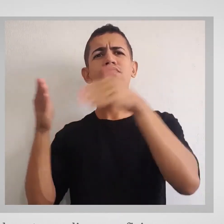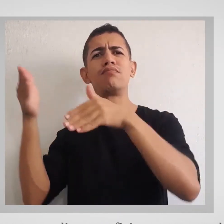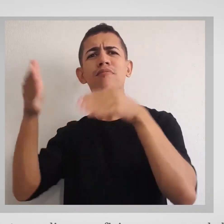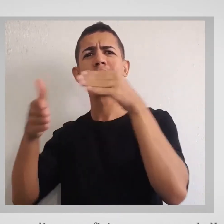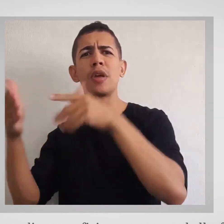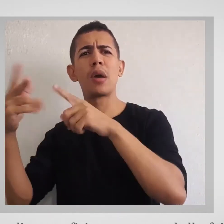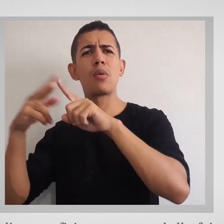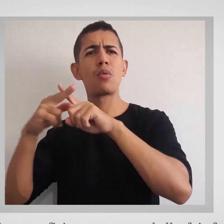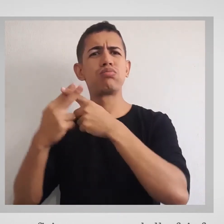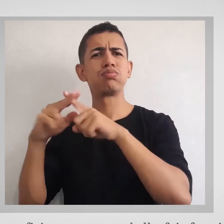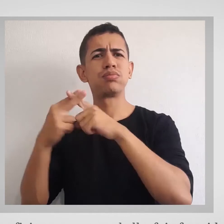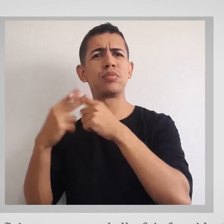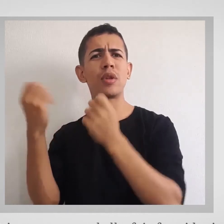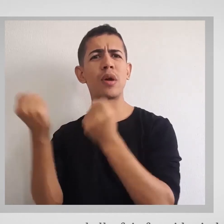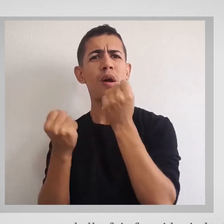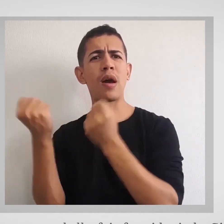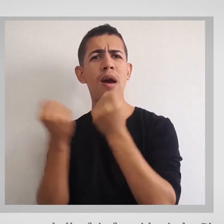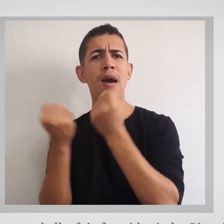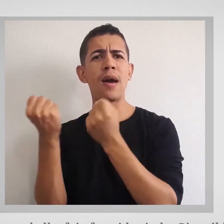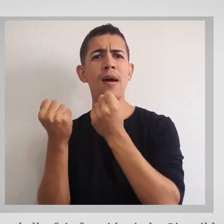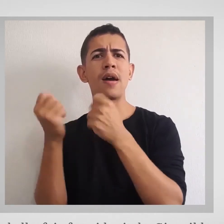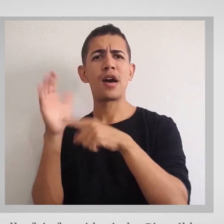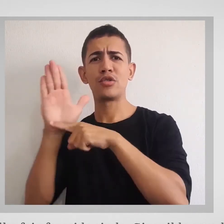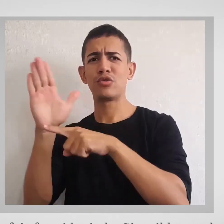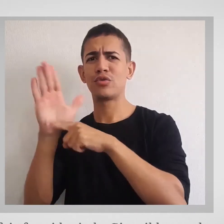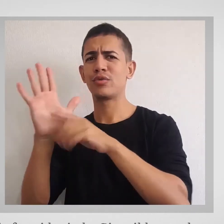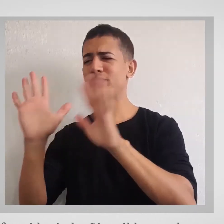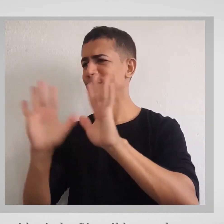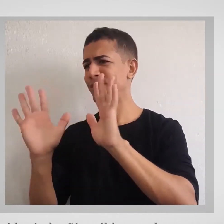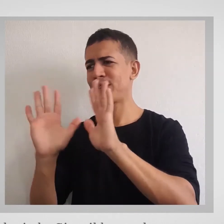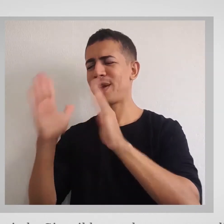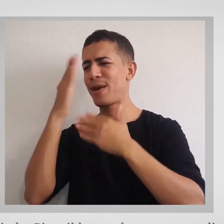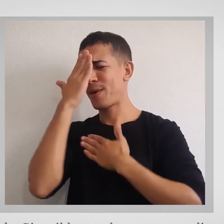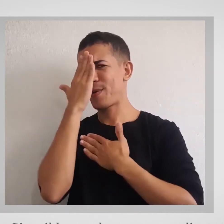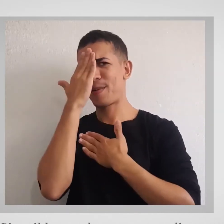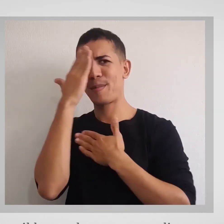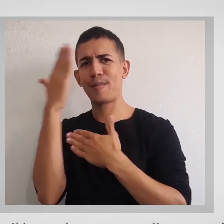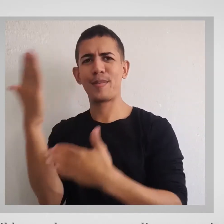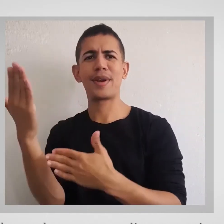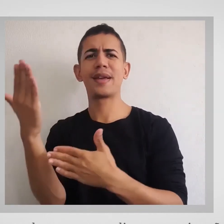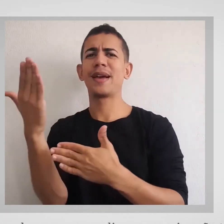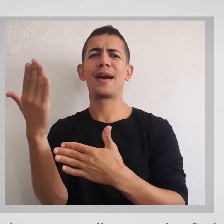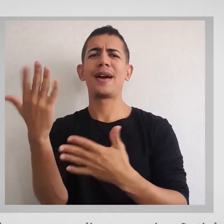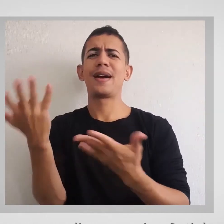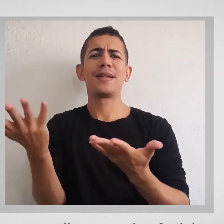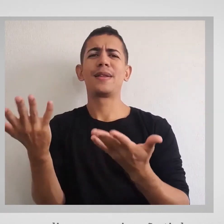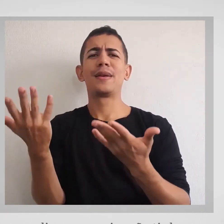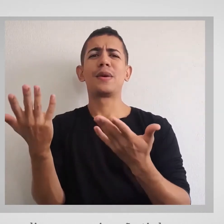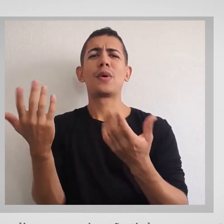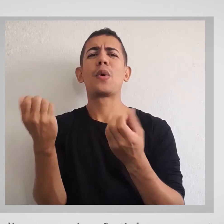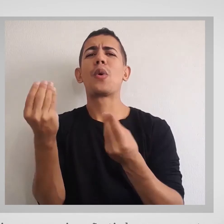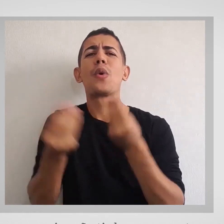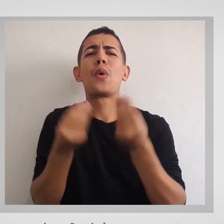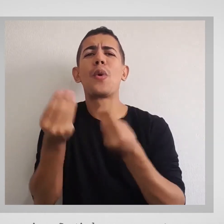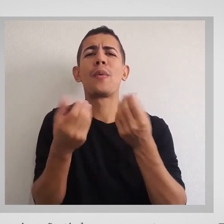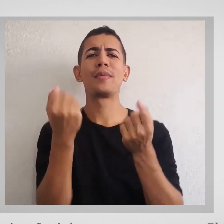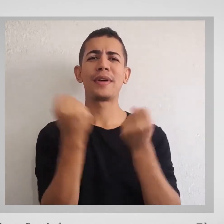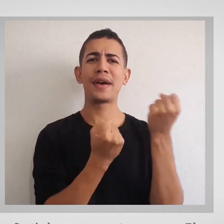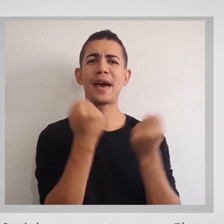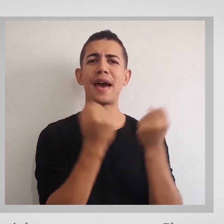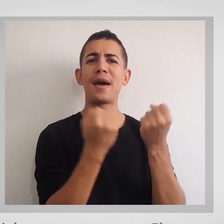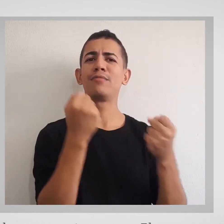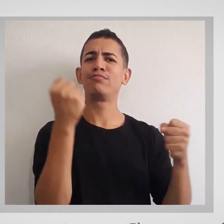Mas quando lhe foi oferecida ajuda, Givanildo agradeceu, negou e disse que assim não tinha graça em ter o carro.